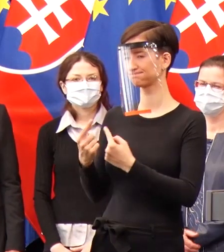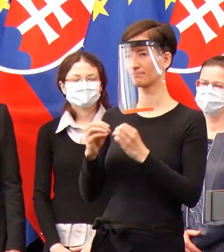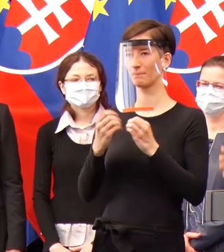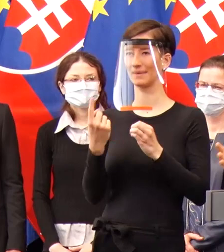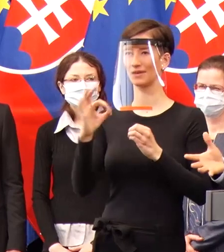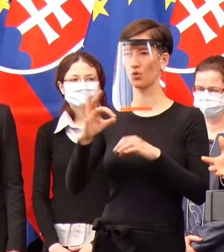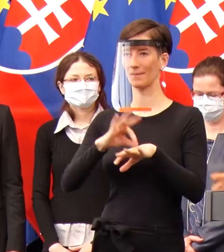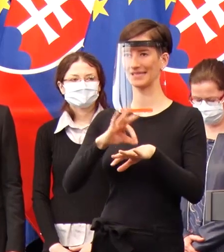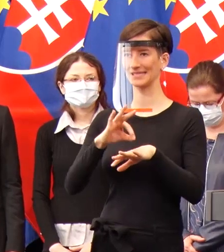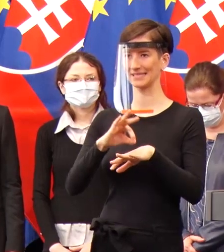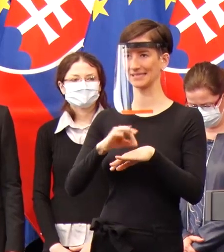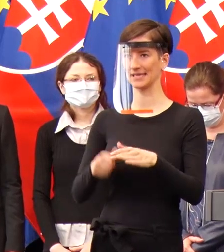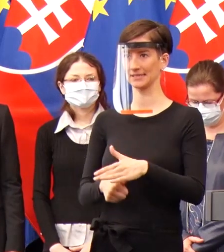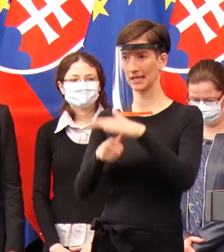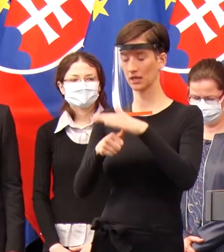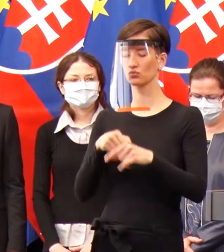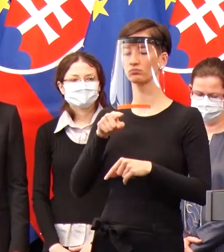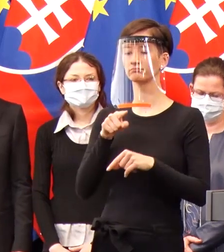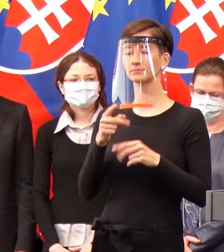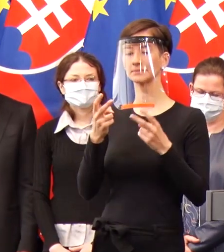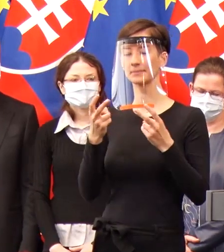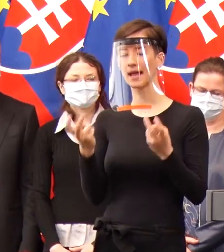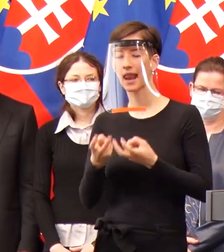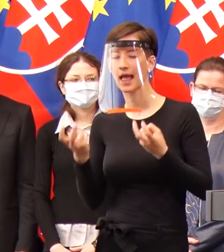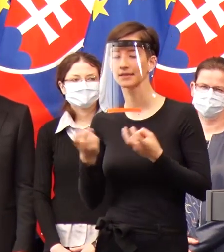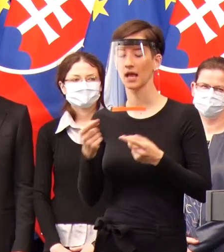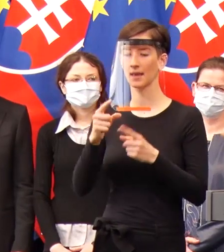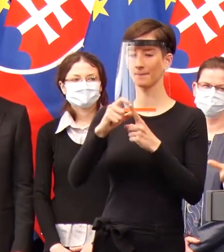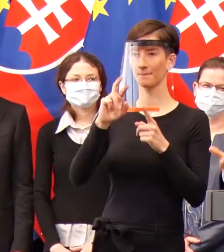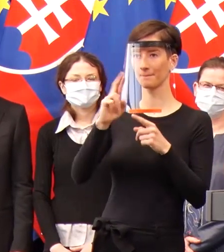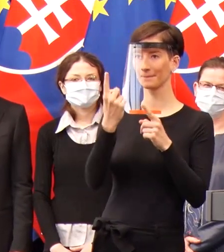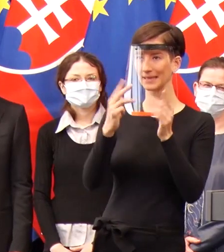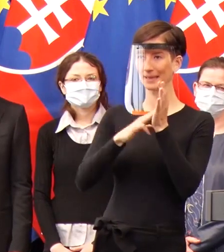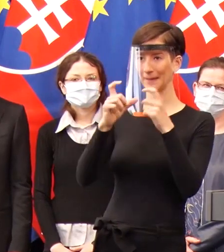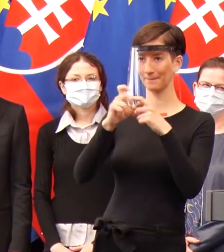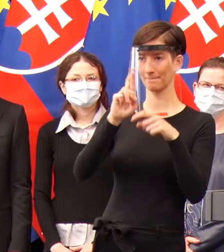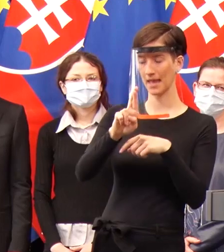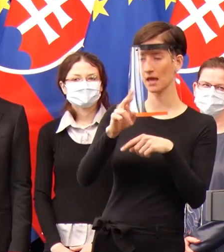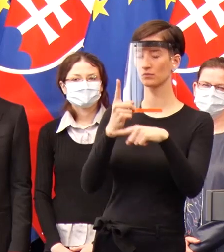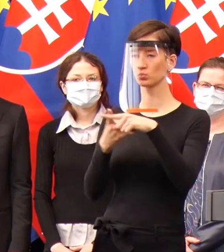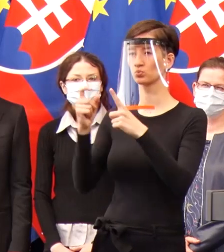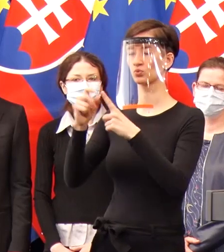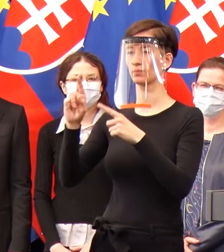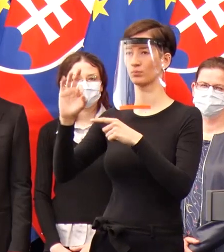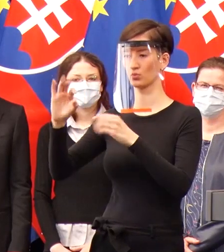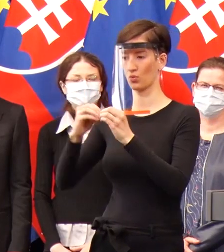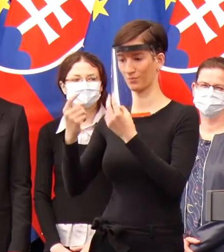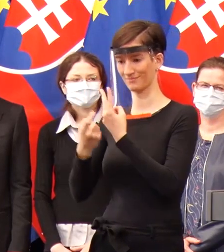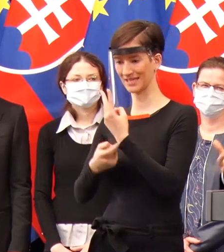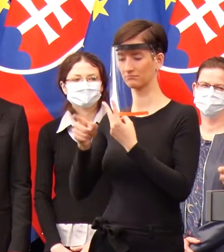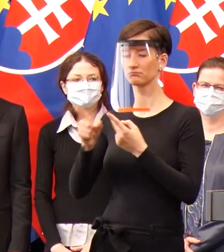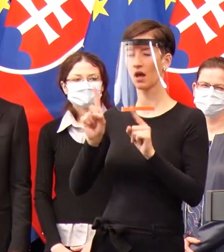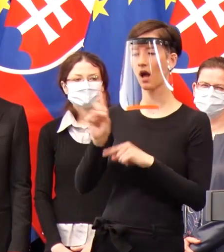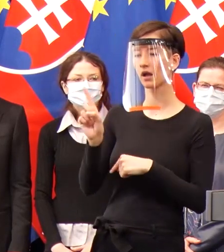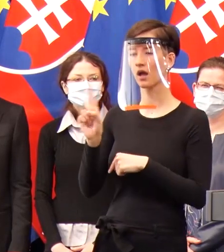A pozreli sme sa na tie primere a na próby a samozrejme, že takisto vyvíjame aj pozitívnu kontrolu a